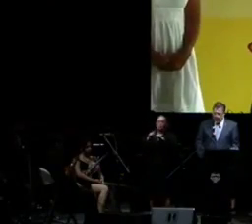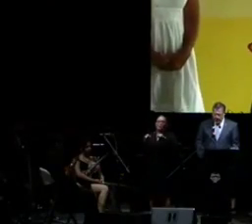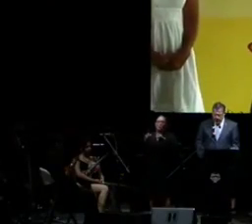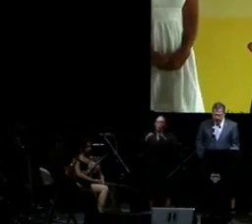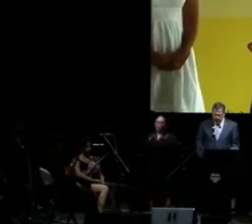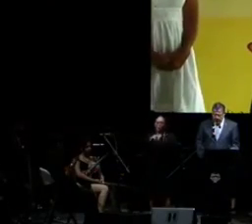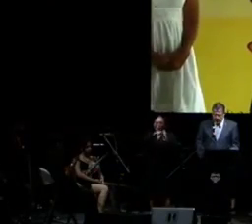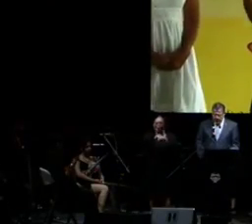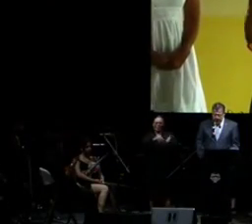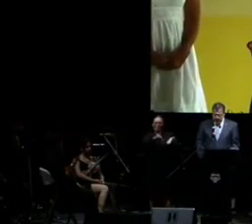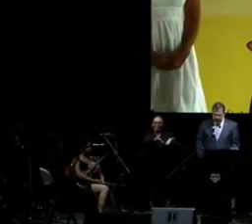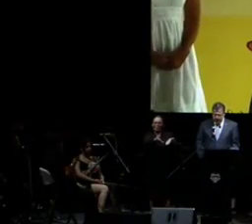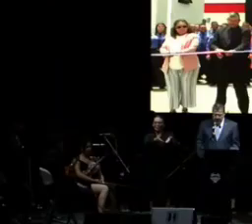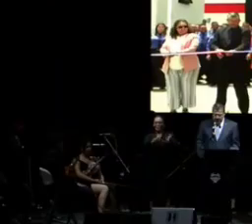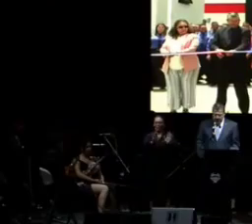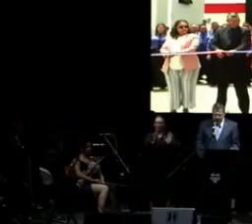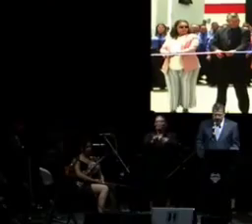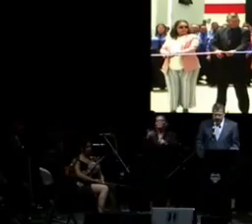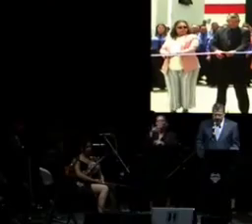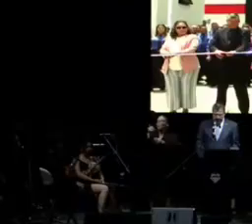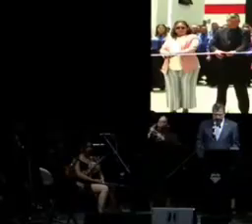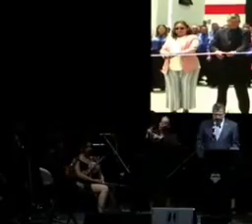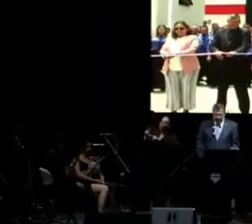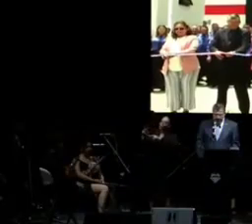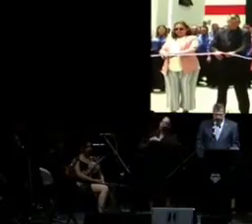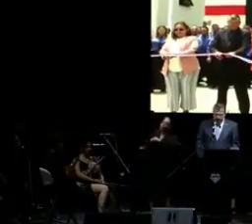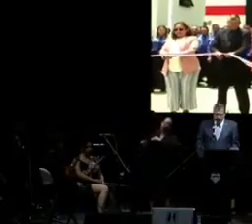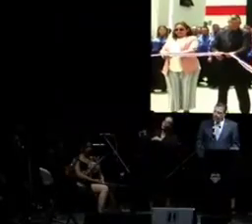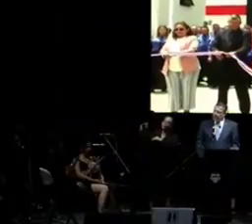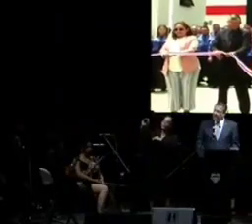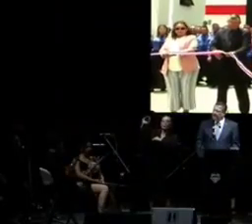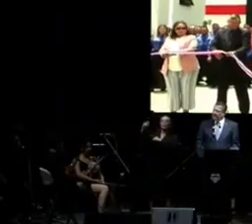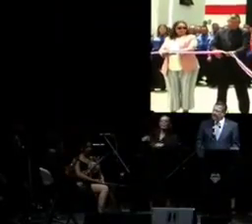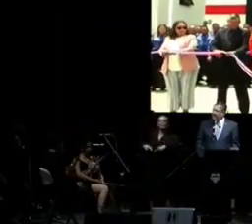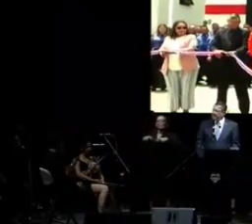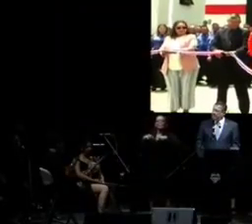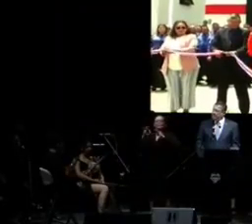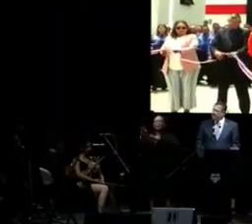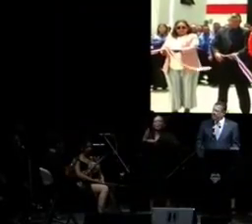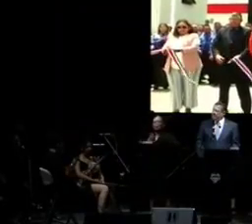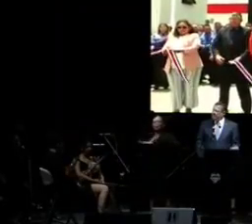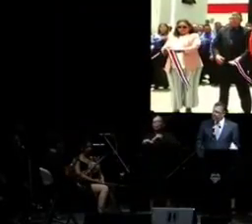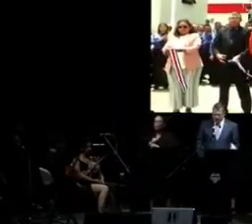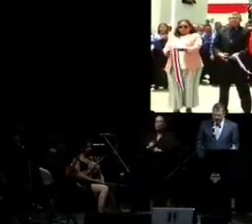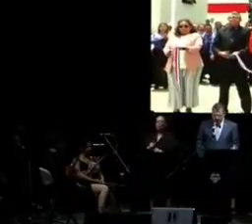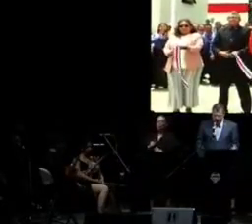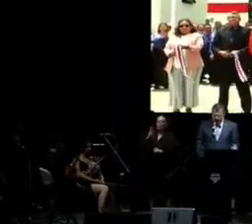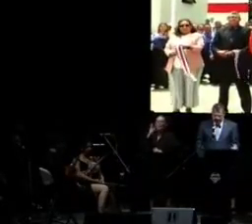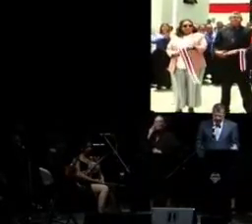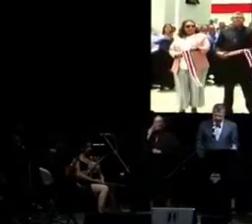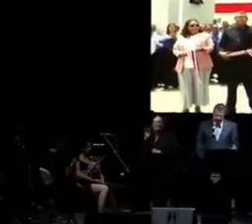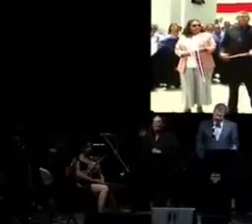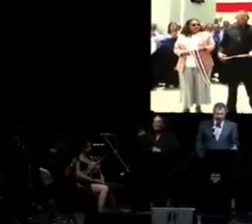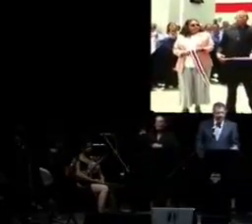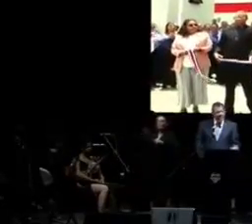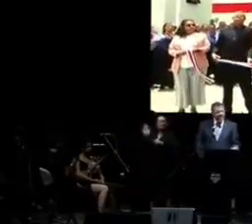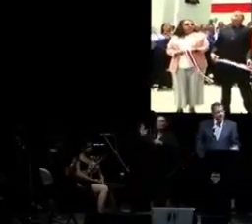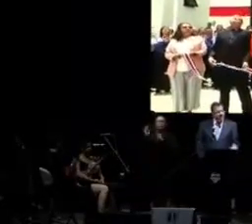lugar de verlo llevar una vida próspera y envejecer con una familia?